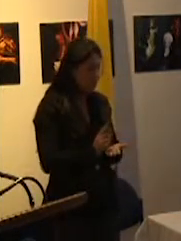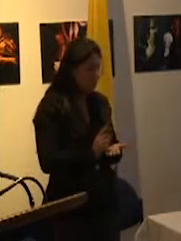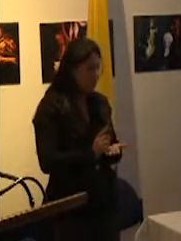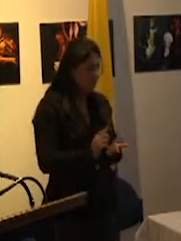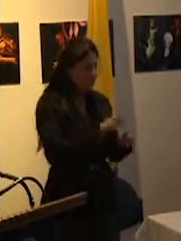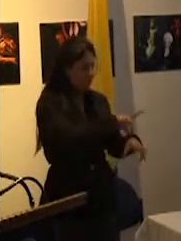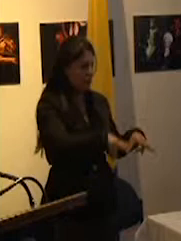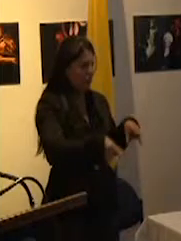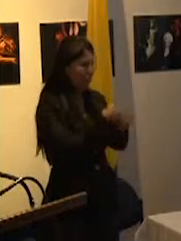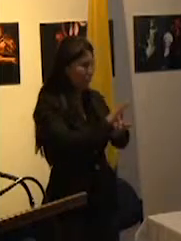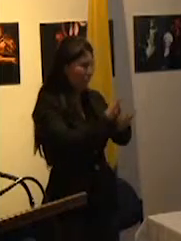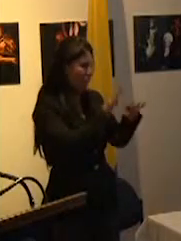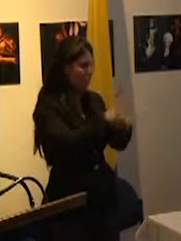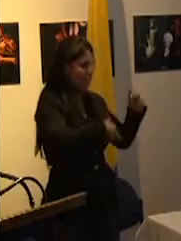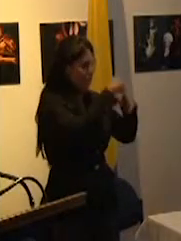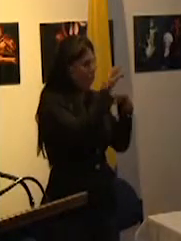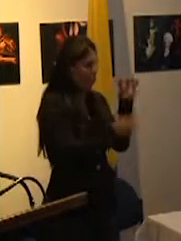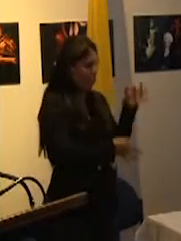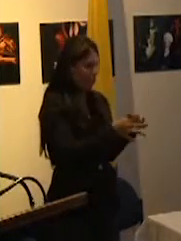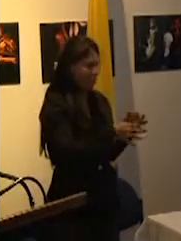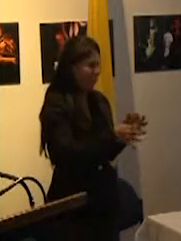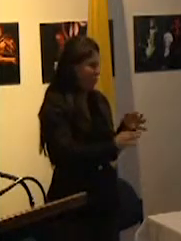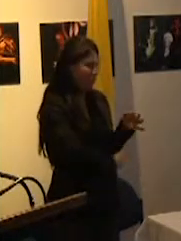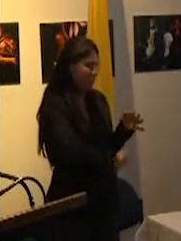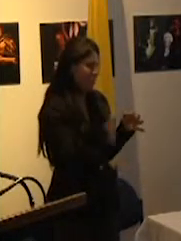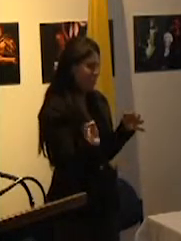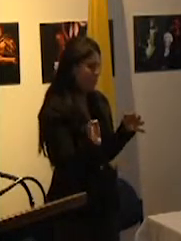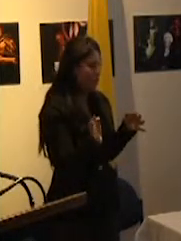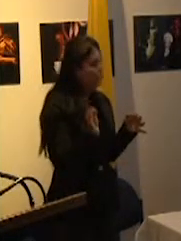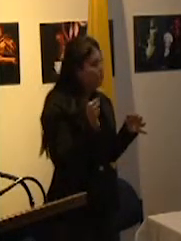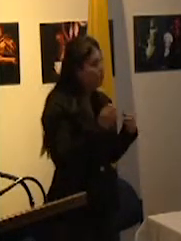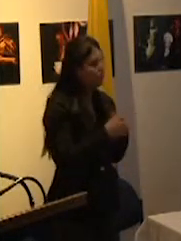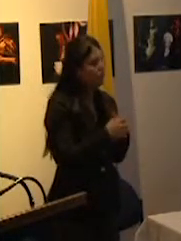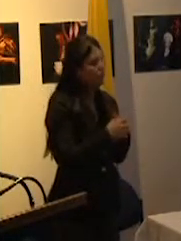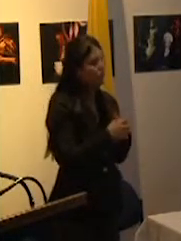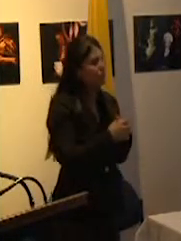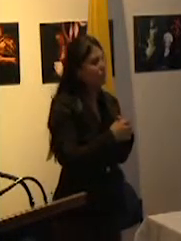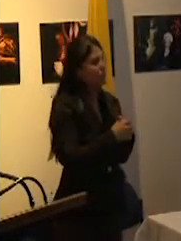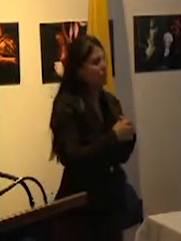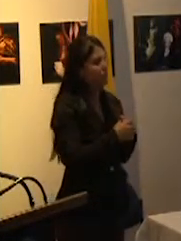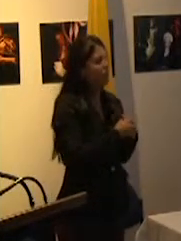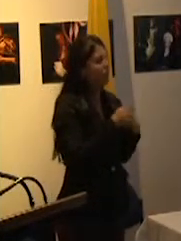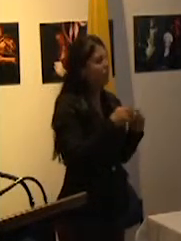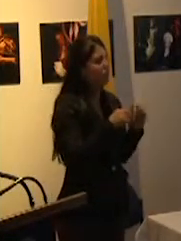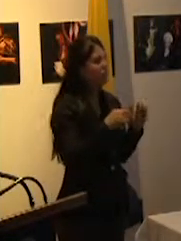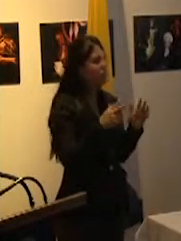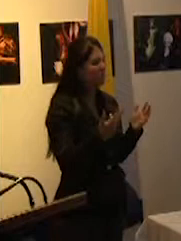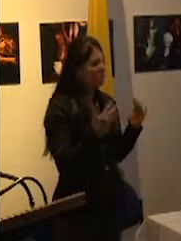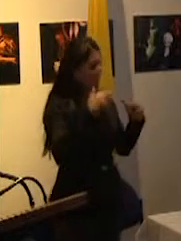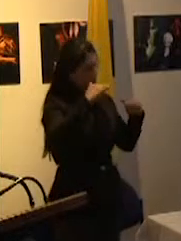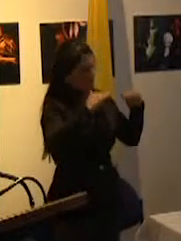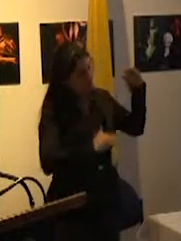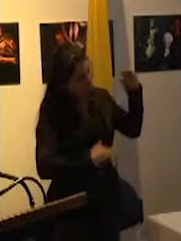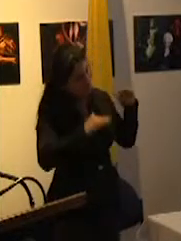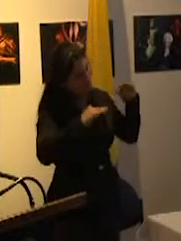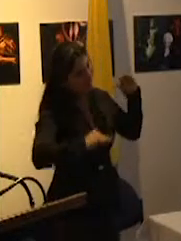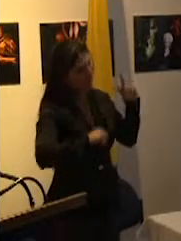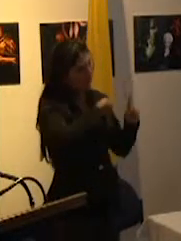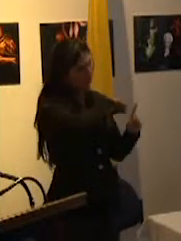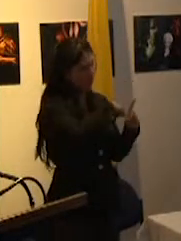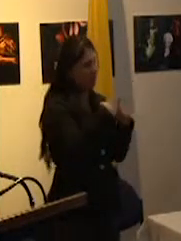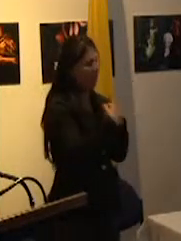deja de estar constituida de manera justa es decir de manera que las desigualdades sociales